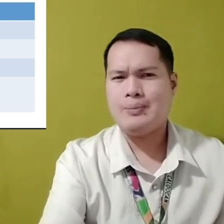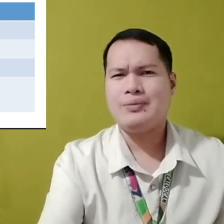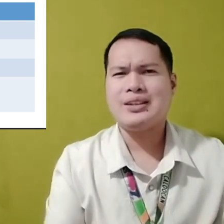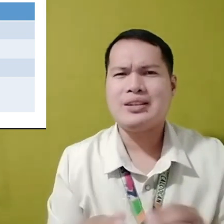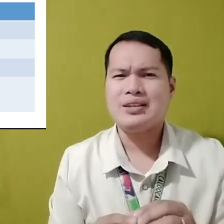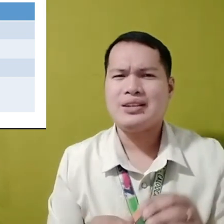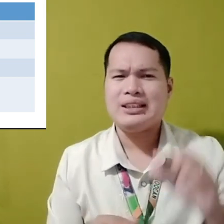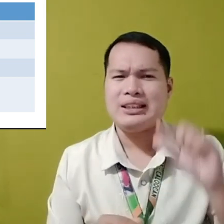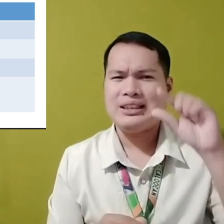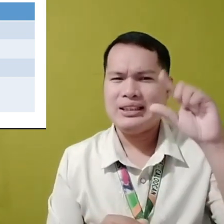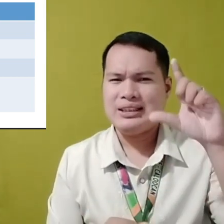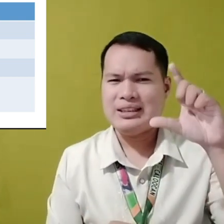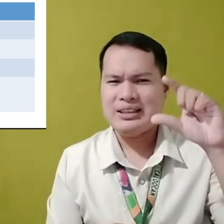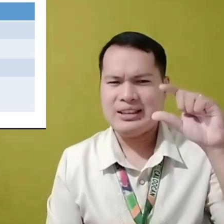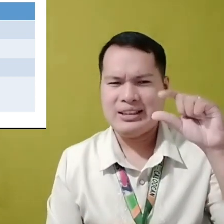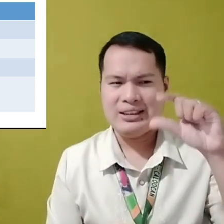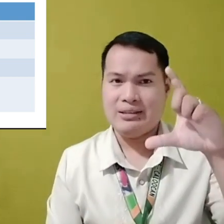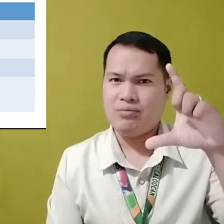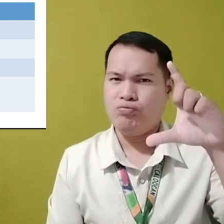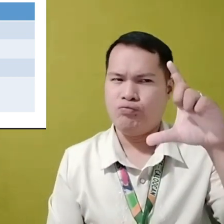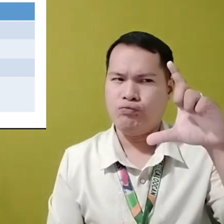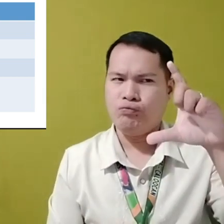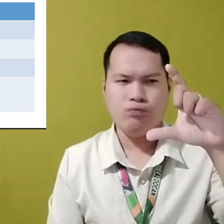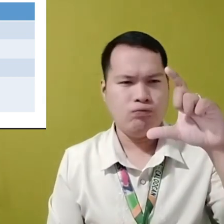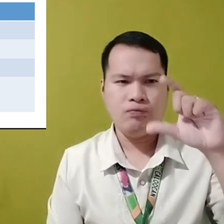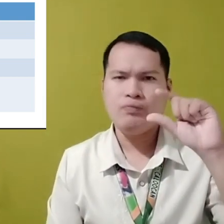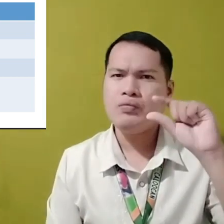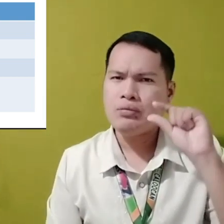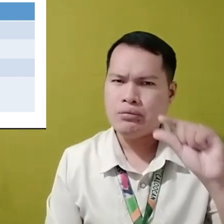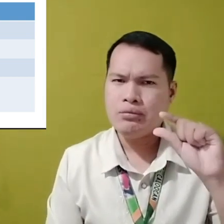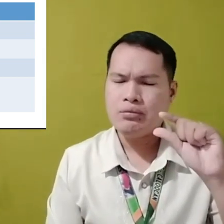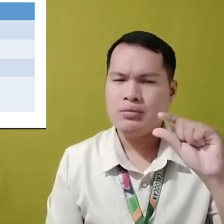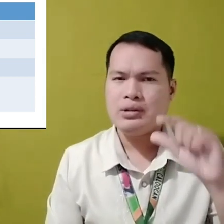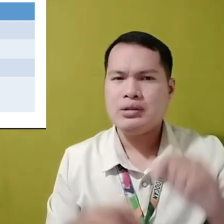Para sa B, ang mas manipis.